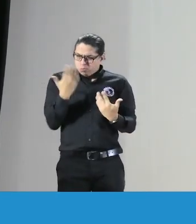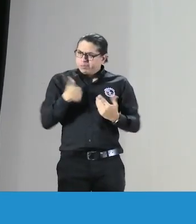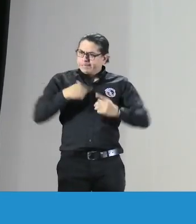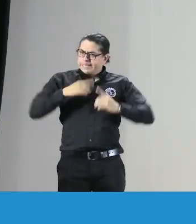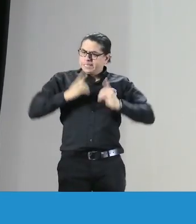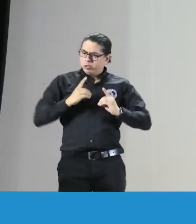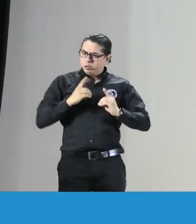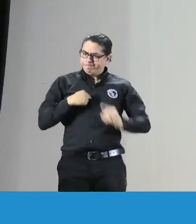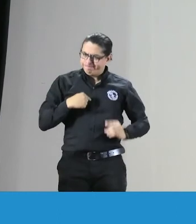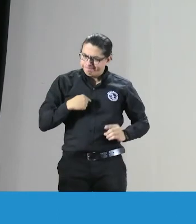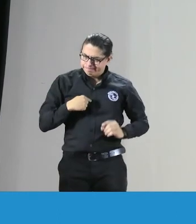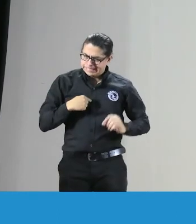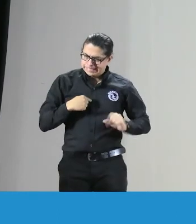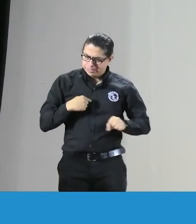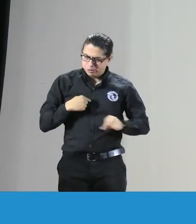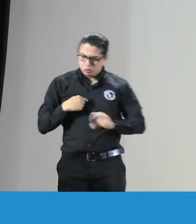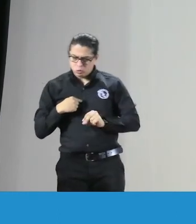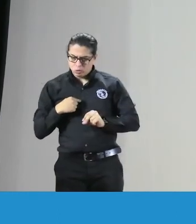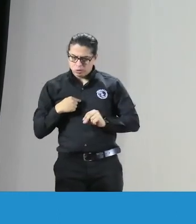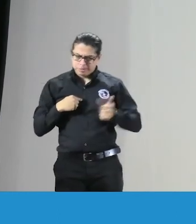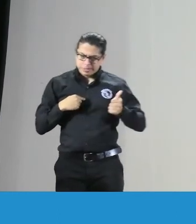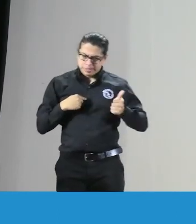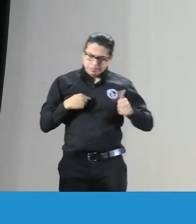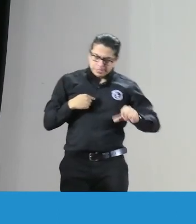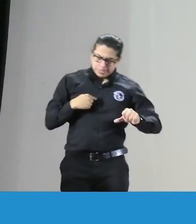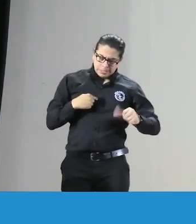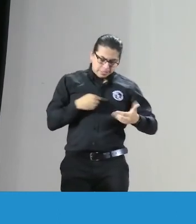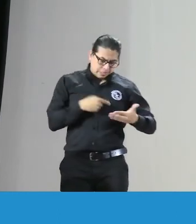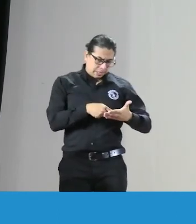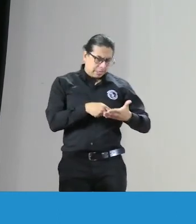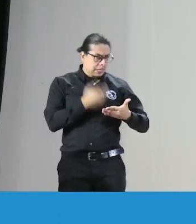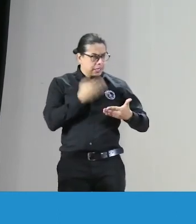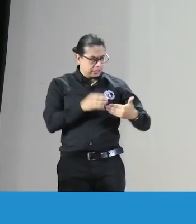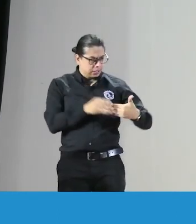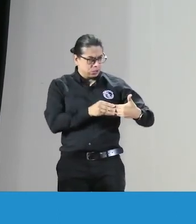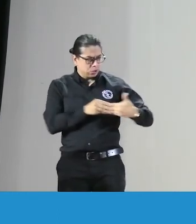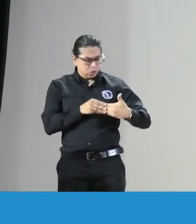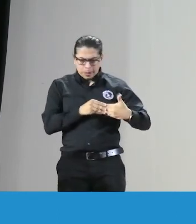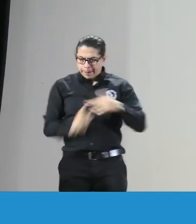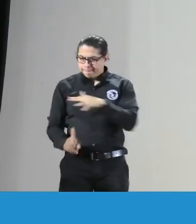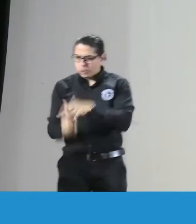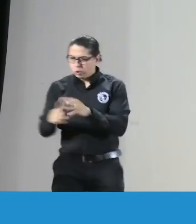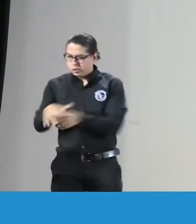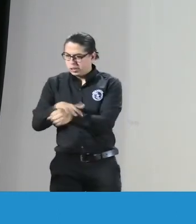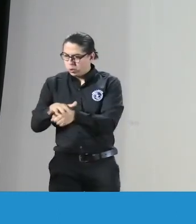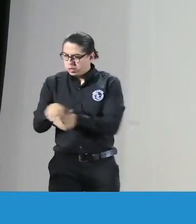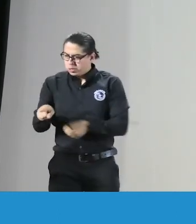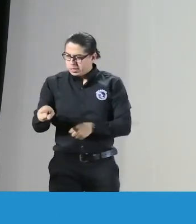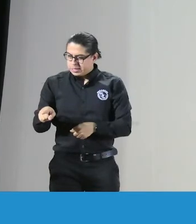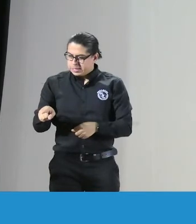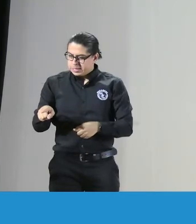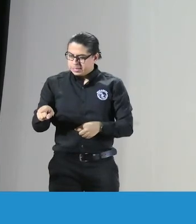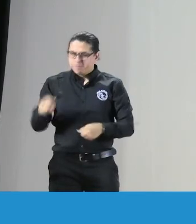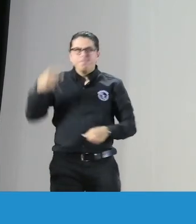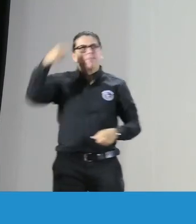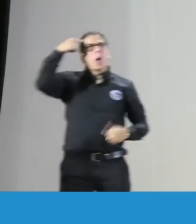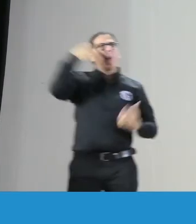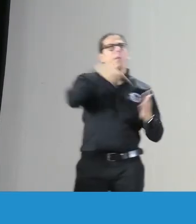donde ellos a conciencia saben cómo es ese comportamiento saben lo que tienen que hacer lo que no deben hacer y es una guía de acuerdo a